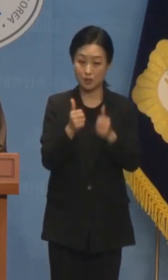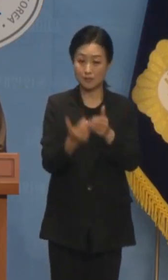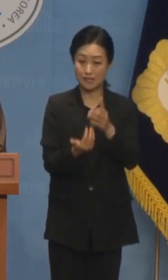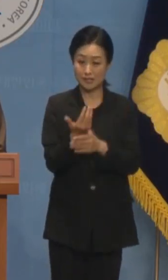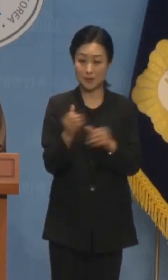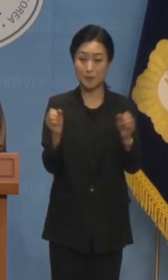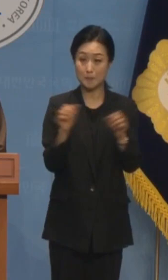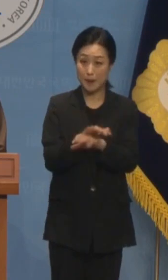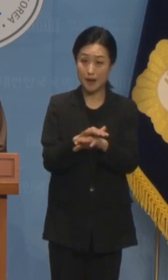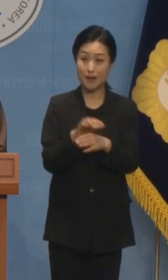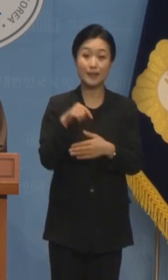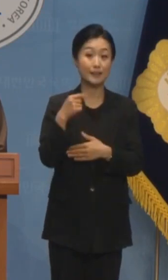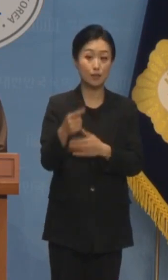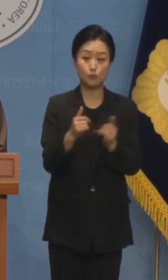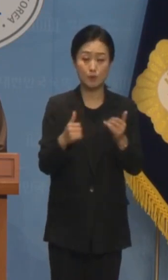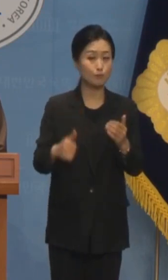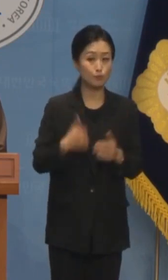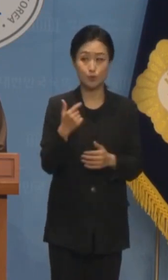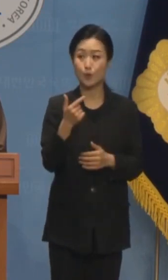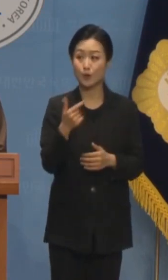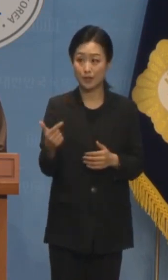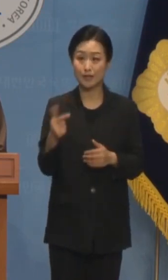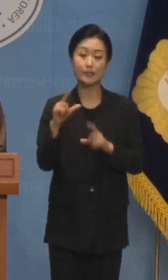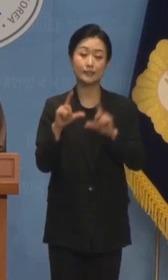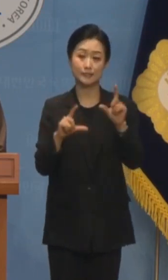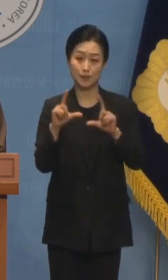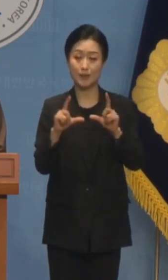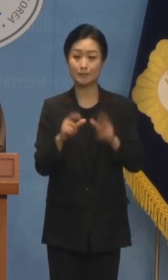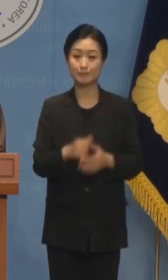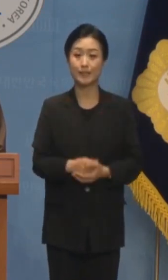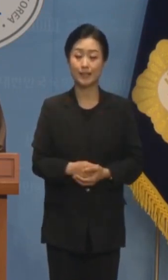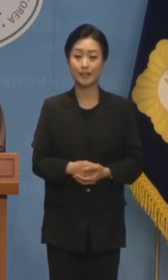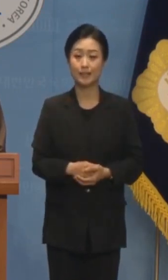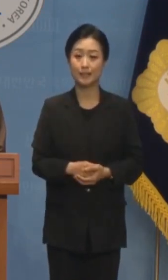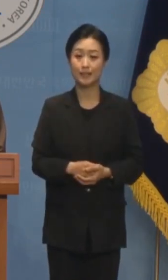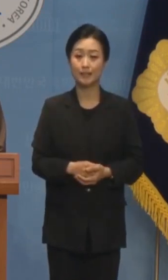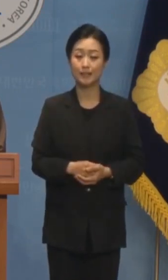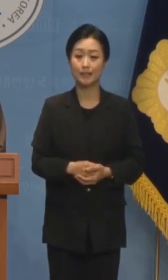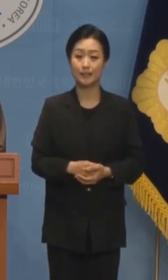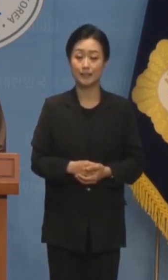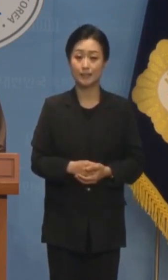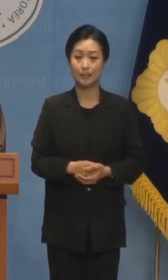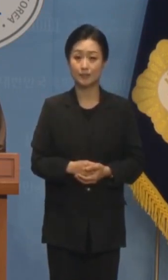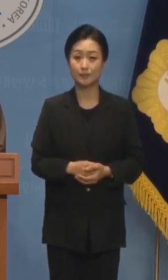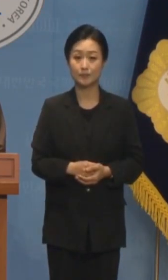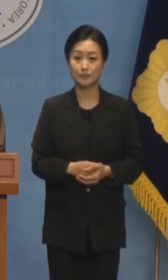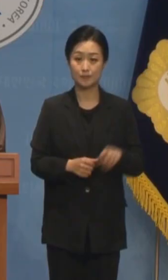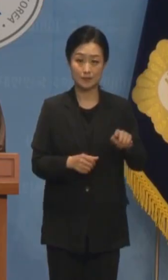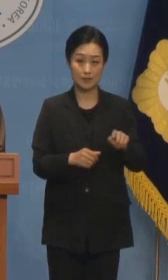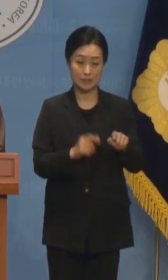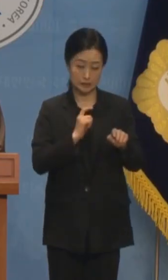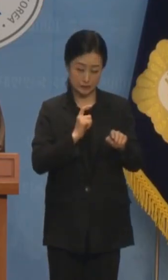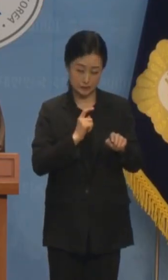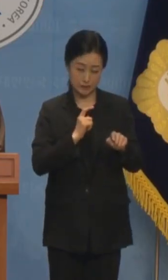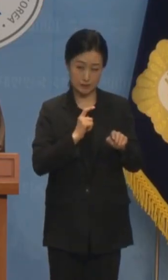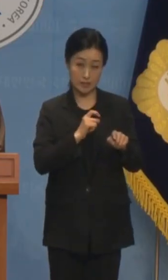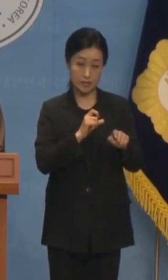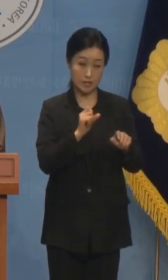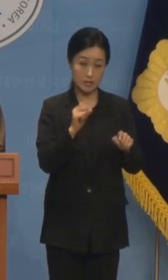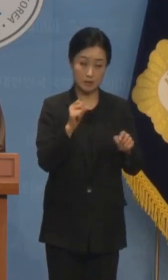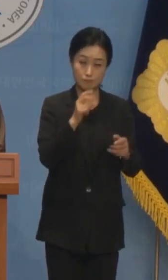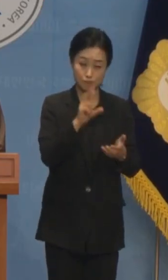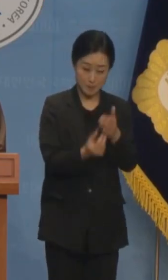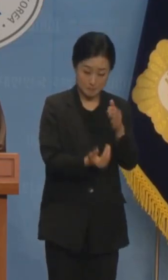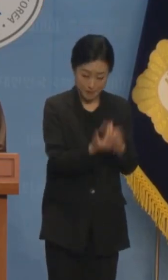급급할수록 국민들의 분노와 의교심은 점점 더 커질 수밖에 없습니다 연쇄 의혹 생산자, 국민 분노